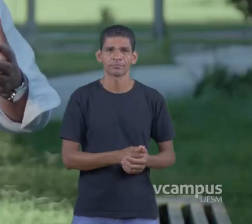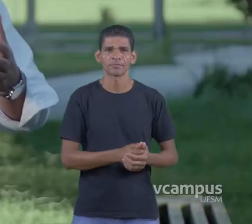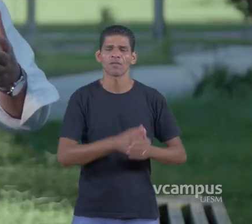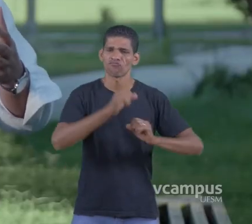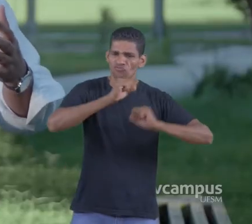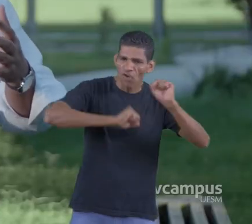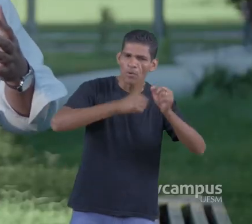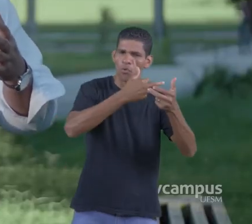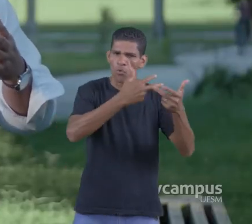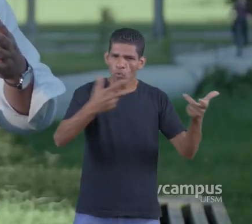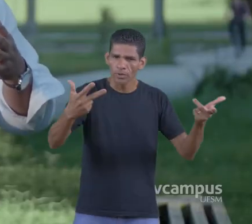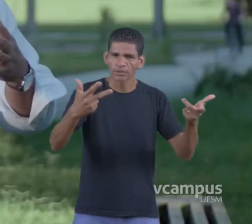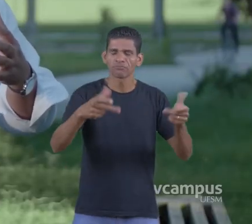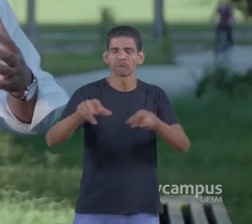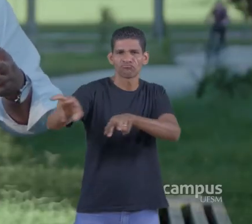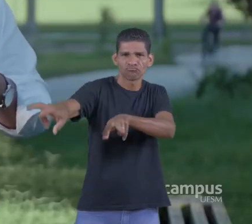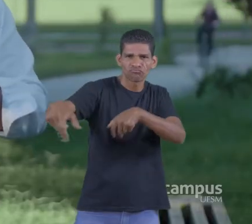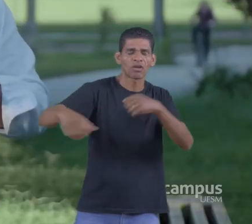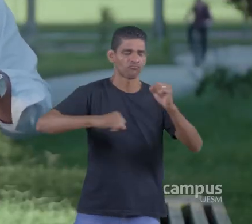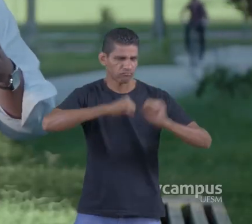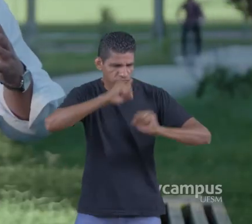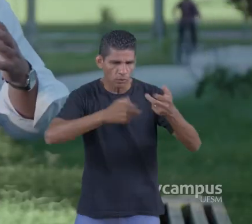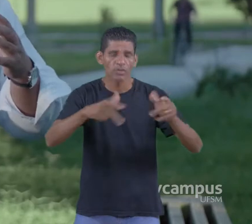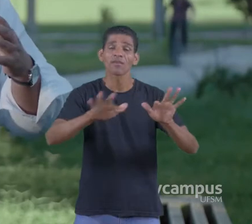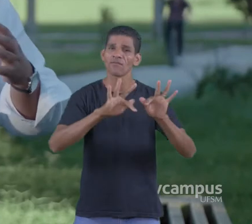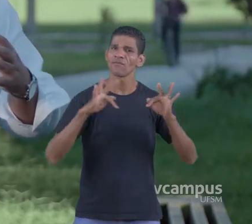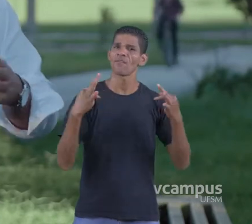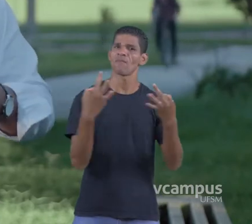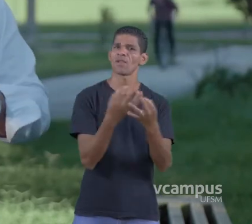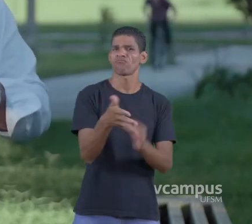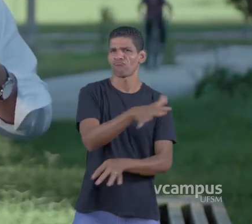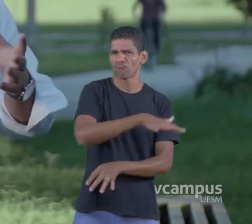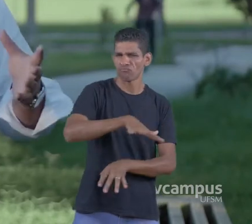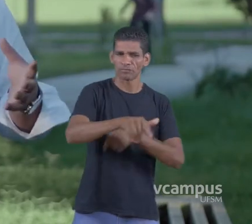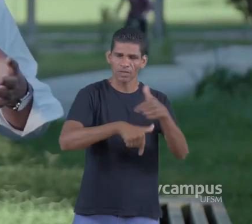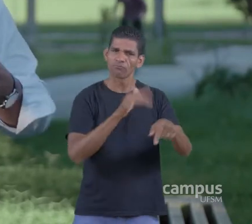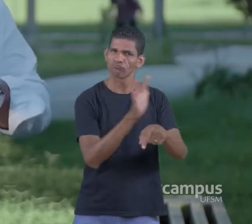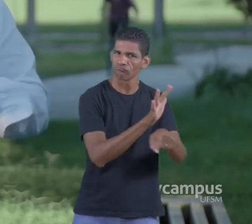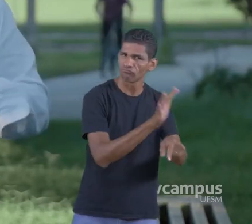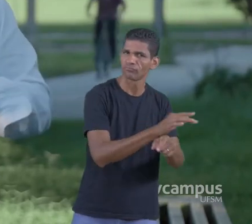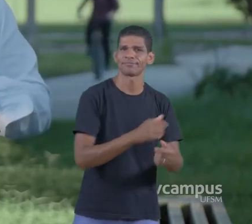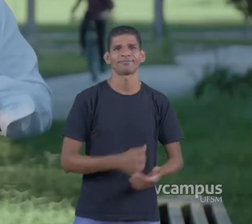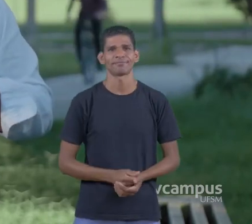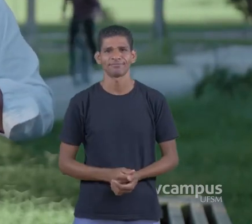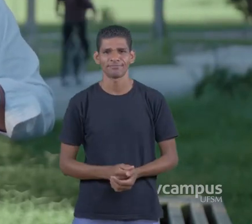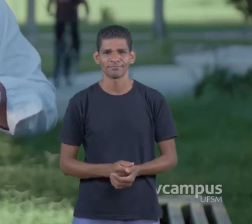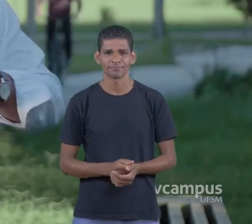uma indústria Uma agroindústria de base familiar Onde nós temos uma